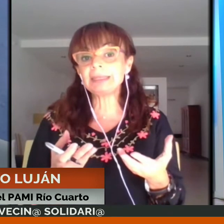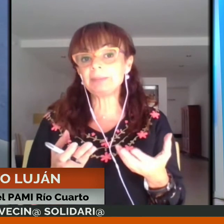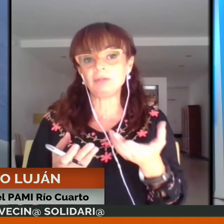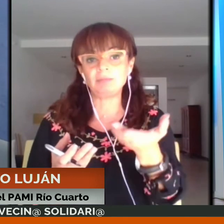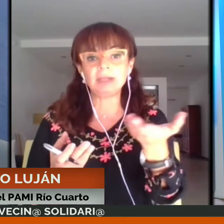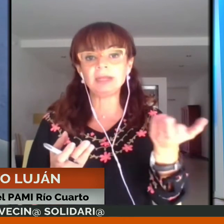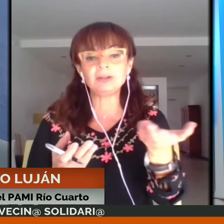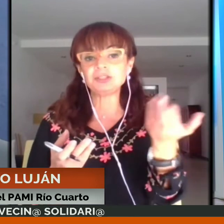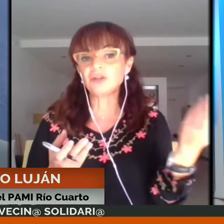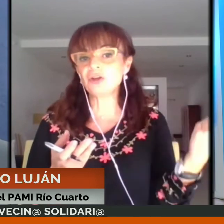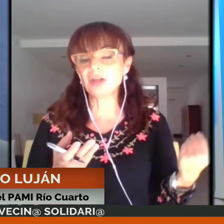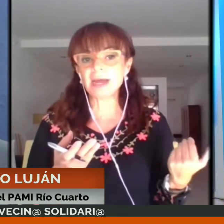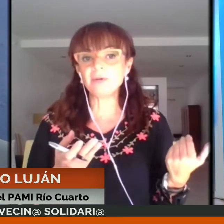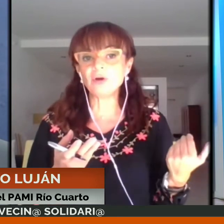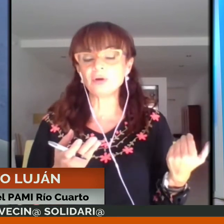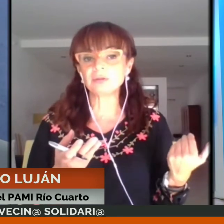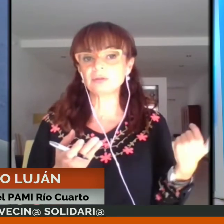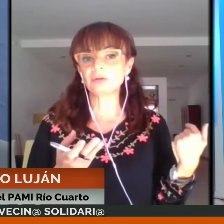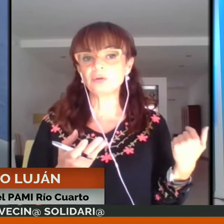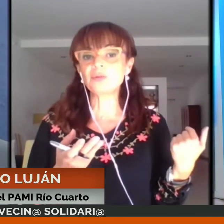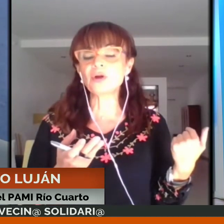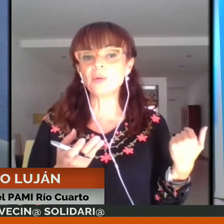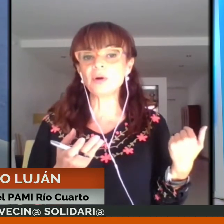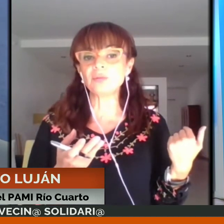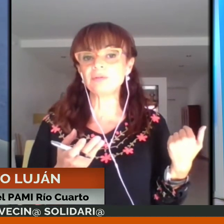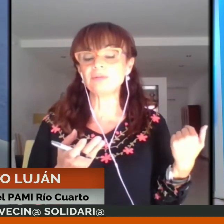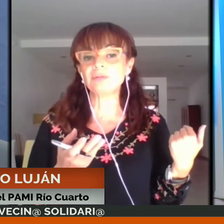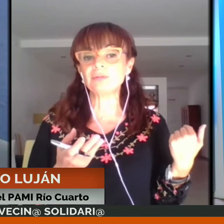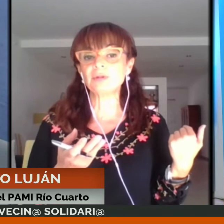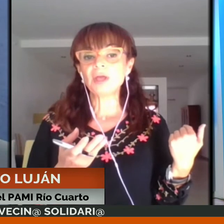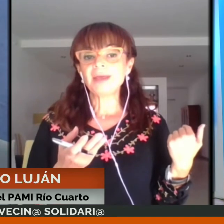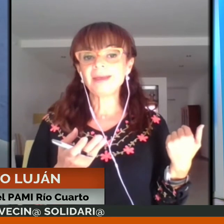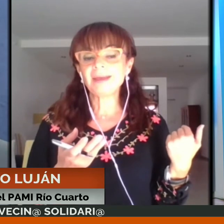esta gente, el noticiero de hoy abrió con un robo,